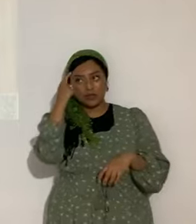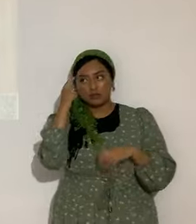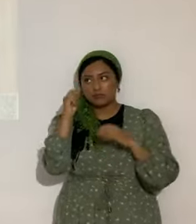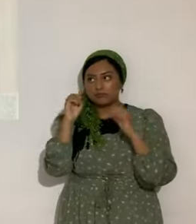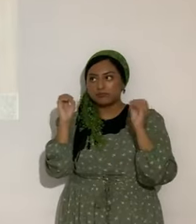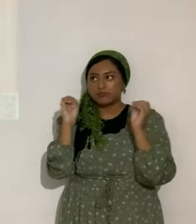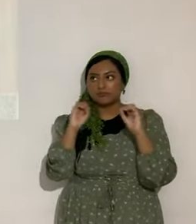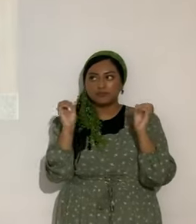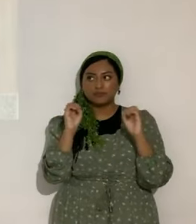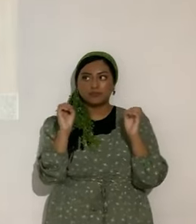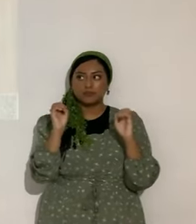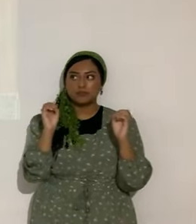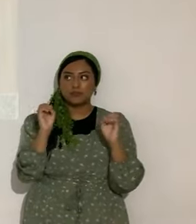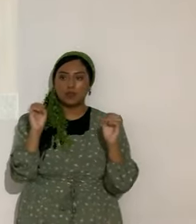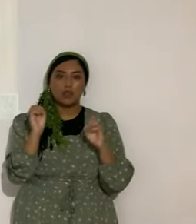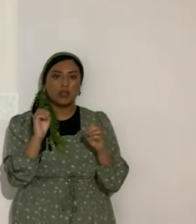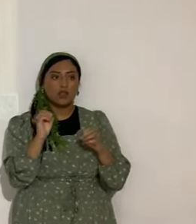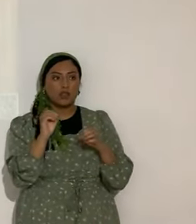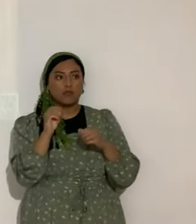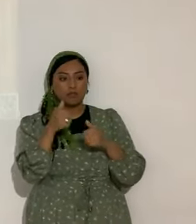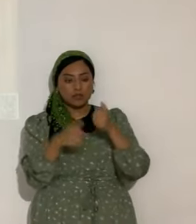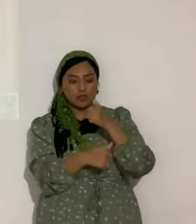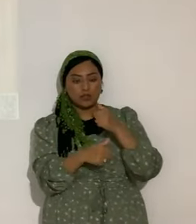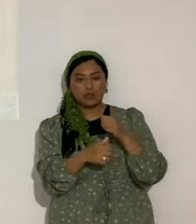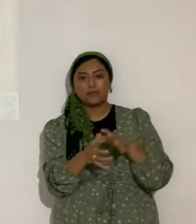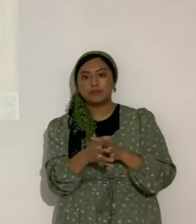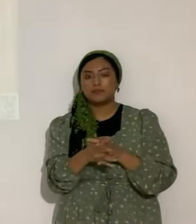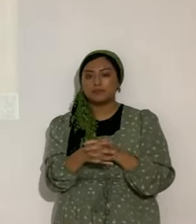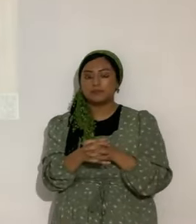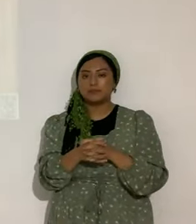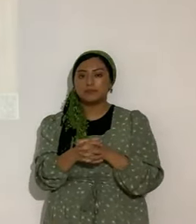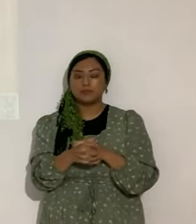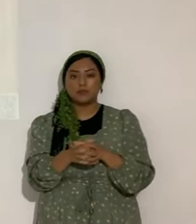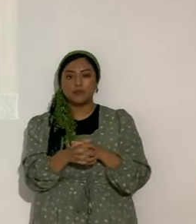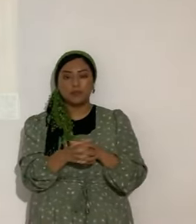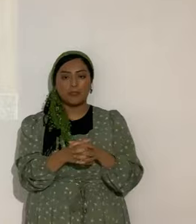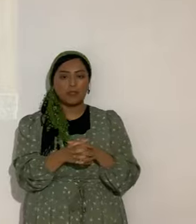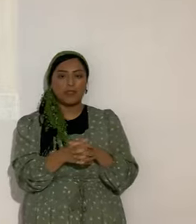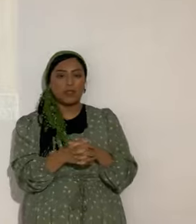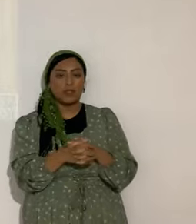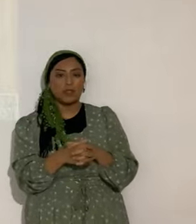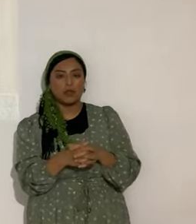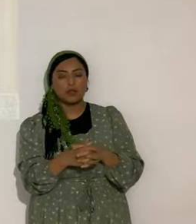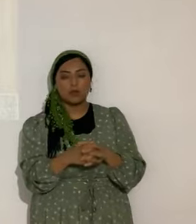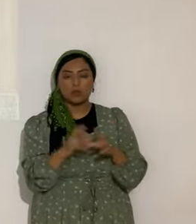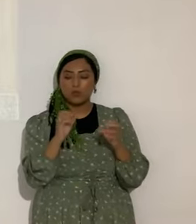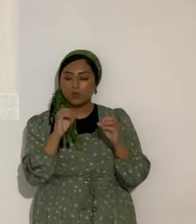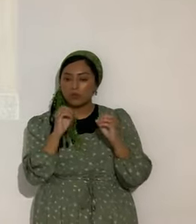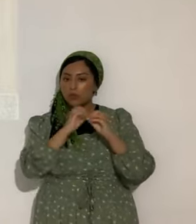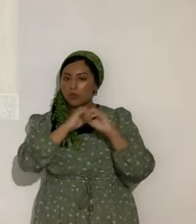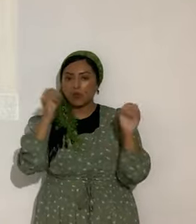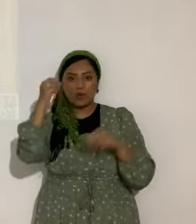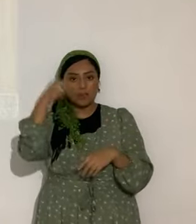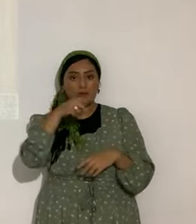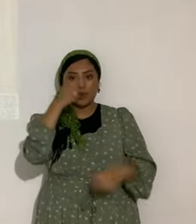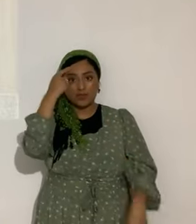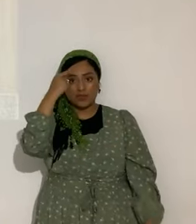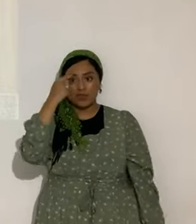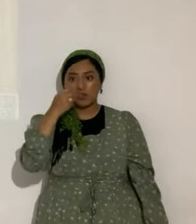doblegará, es que nada te va a doblegar. Pero si tú estás pensando que algo te va a